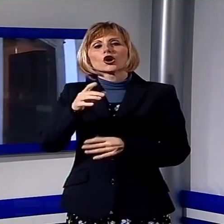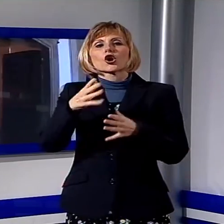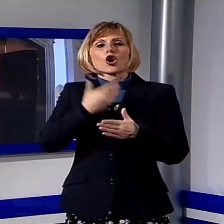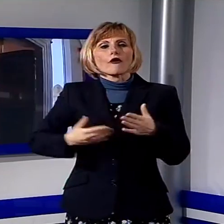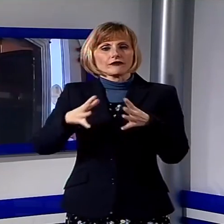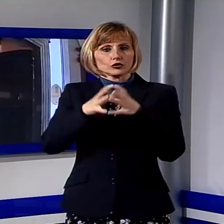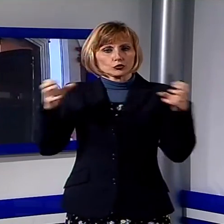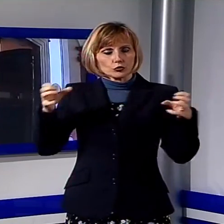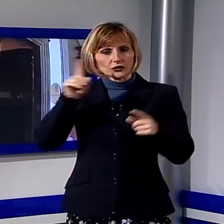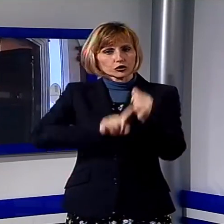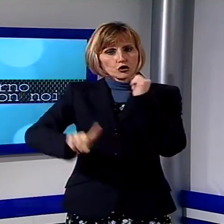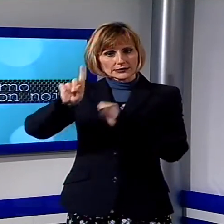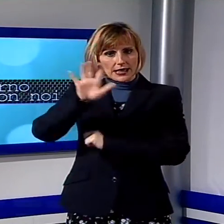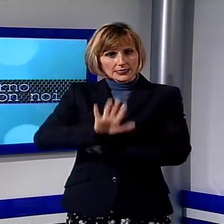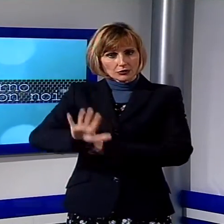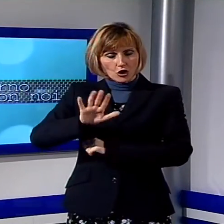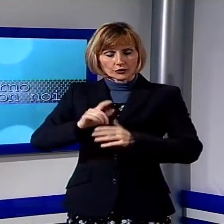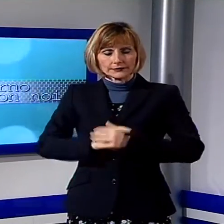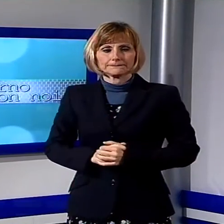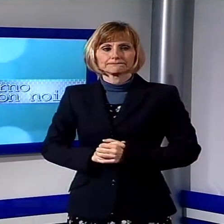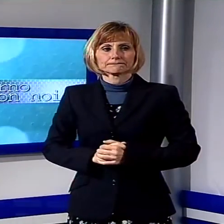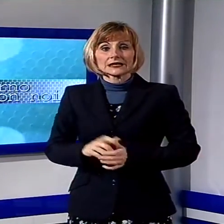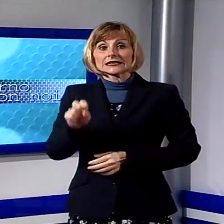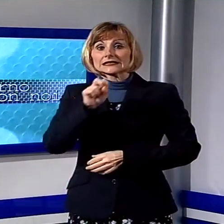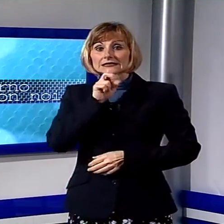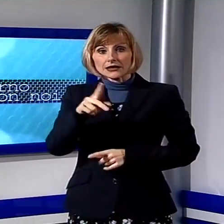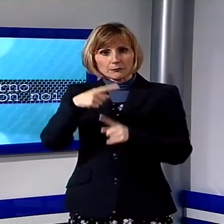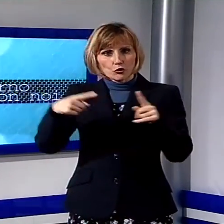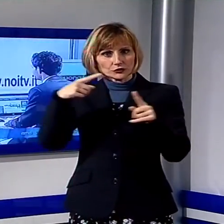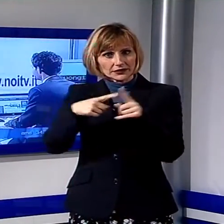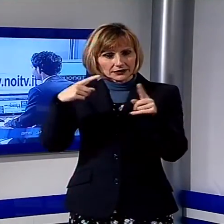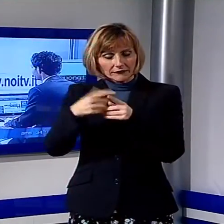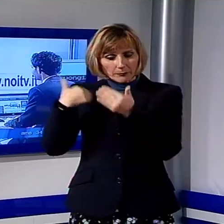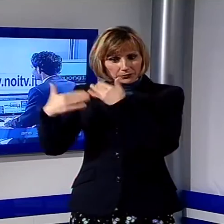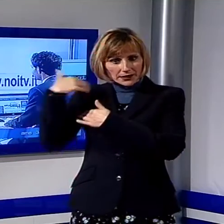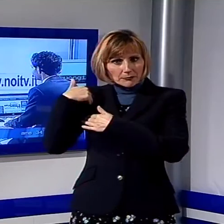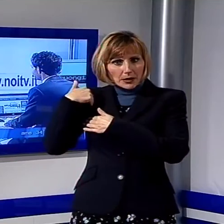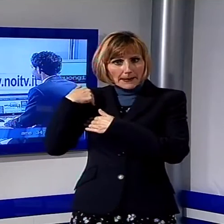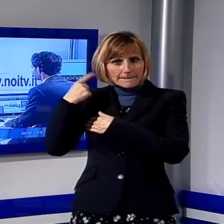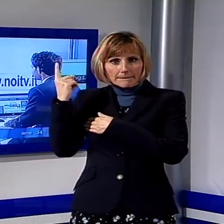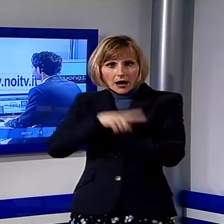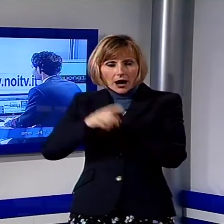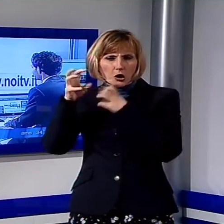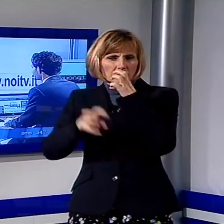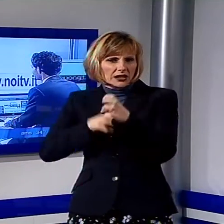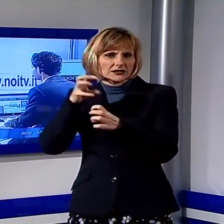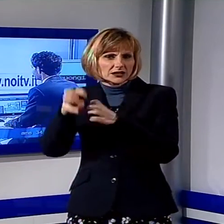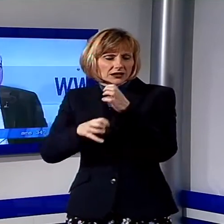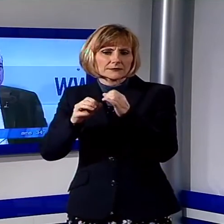fusione. Segnali positivi che arrivano dopo anni di crisi ma che ancora non significano una vera e propria uscita dal